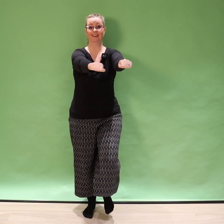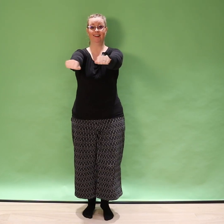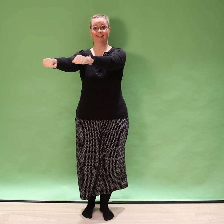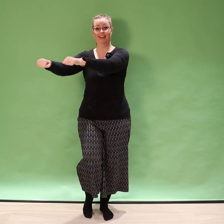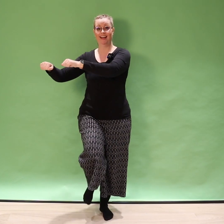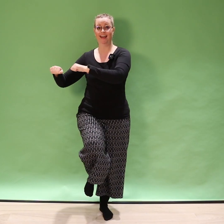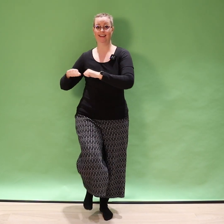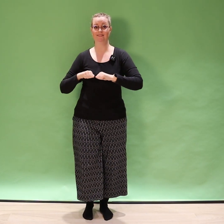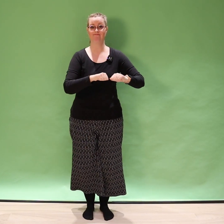jalat tekeekin.